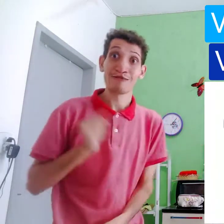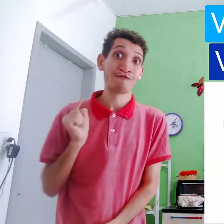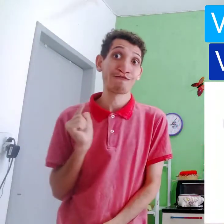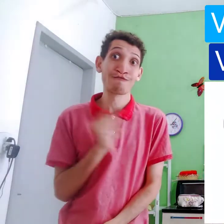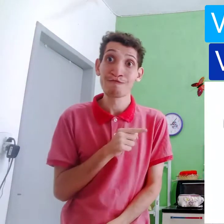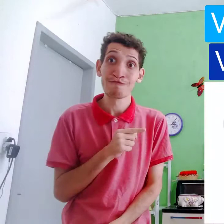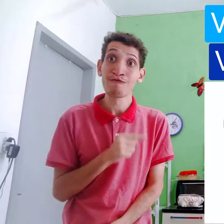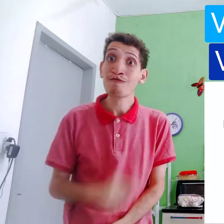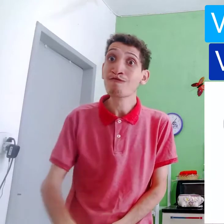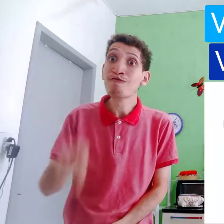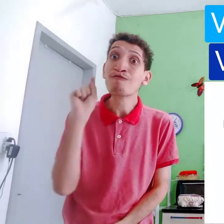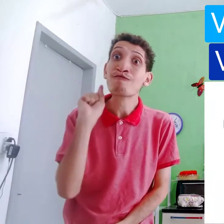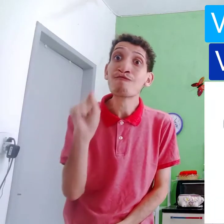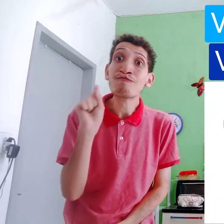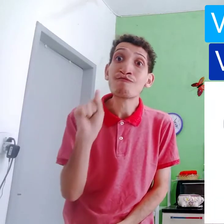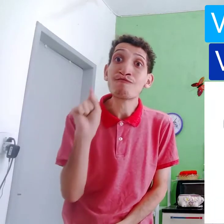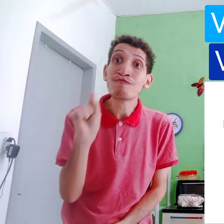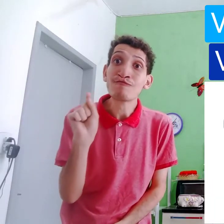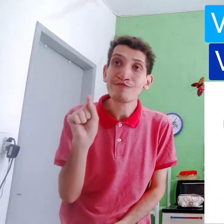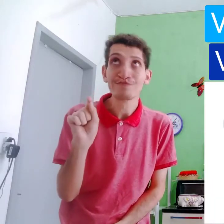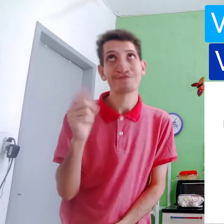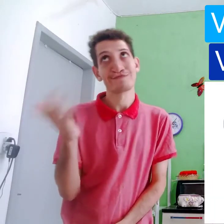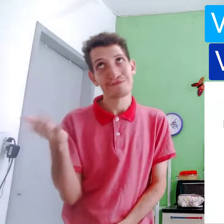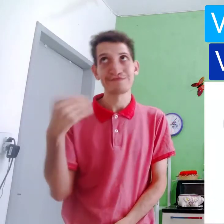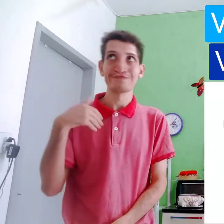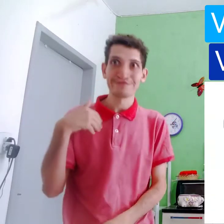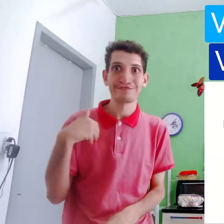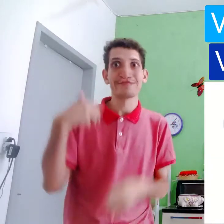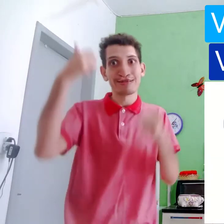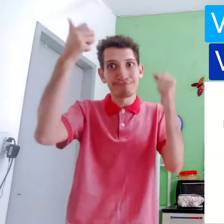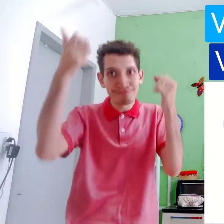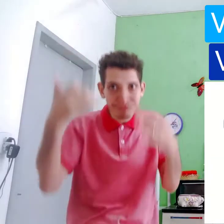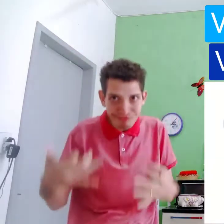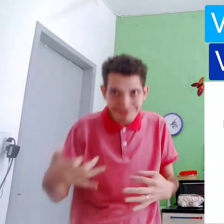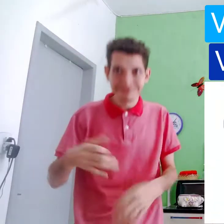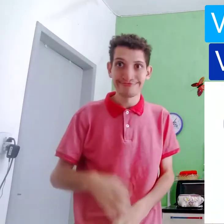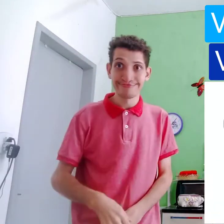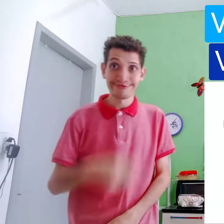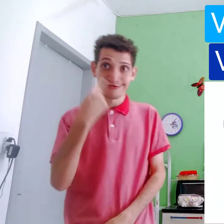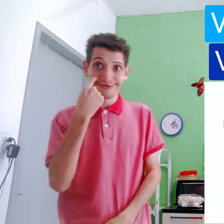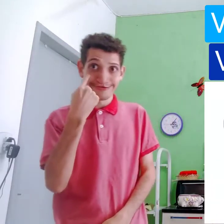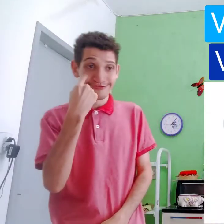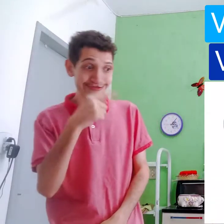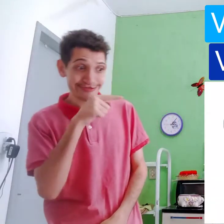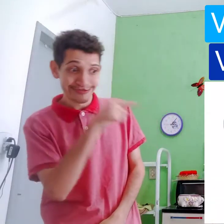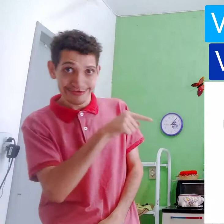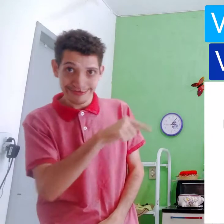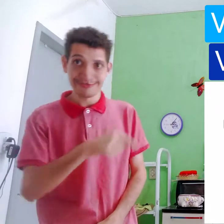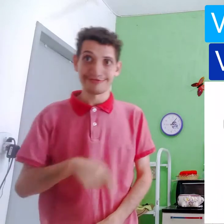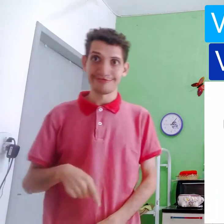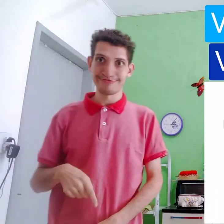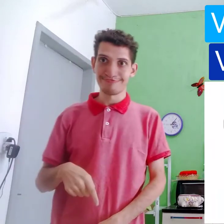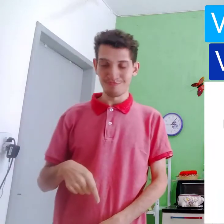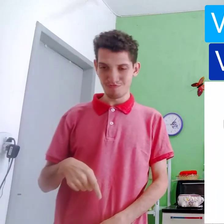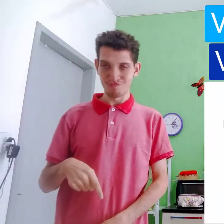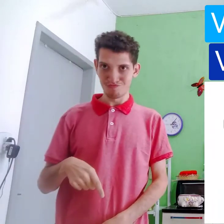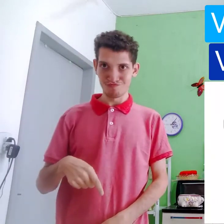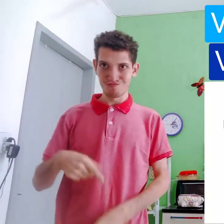E o que é? Então, eu vou explicar. Olha, isso